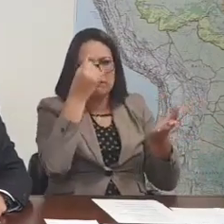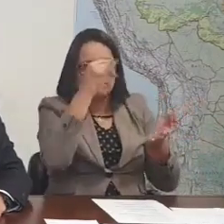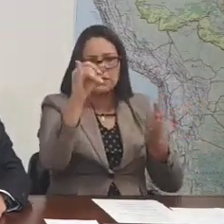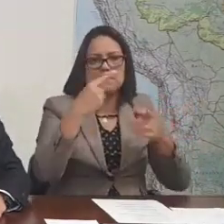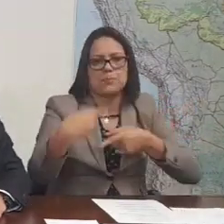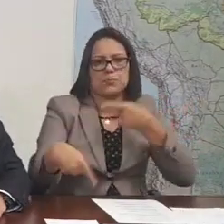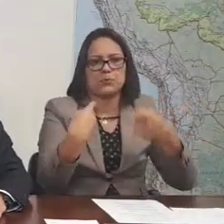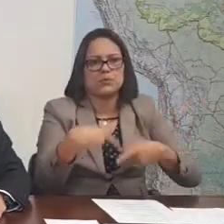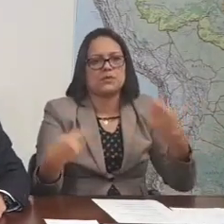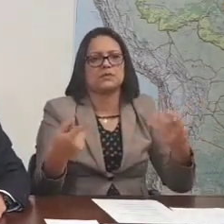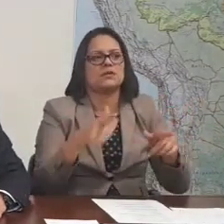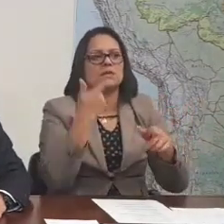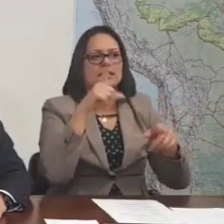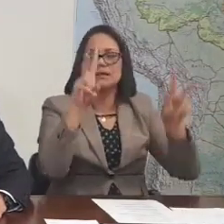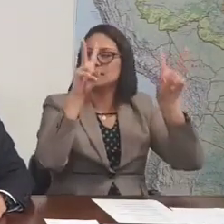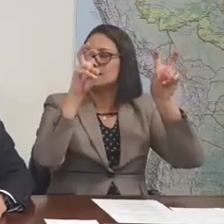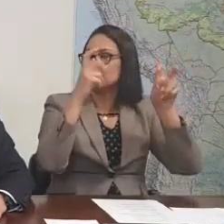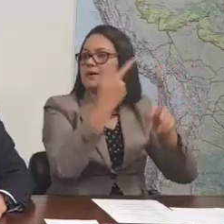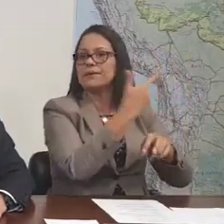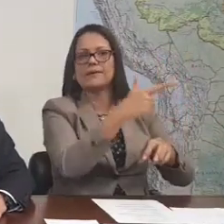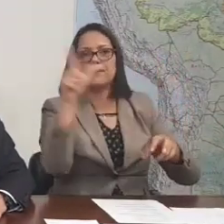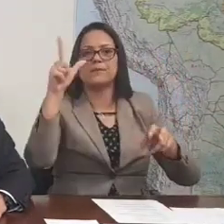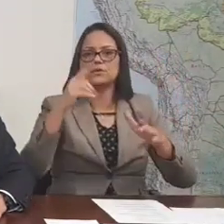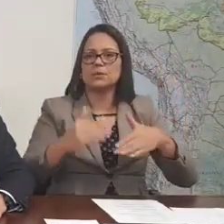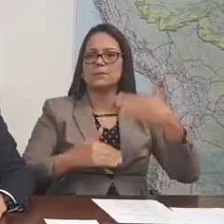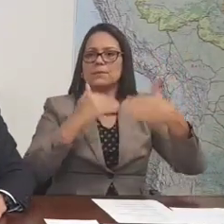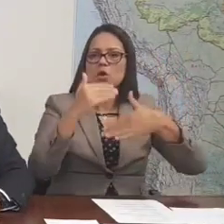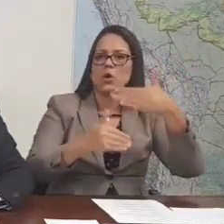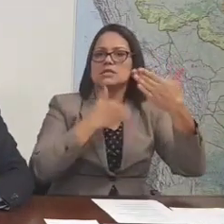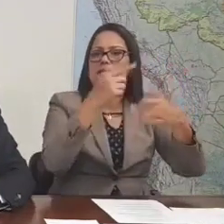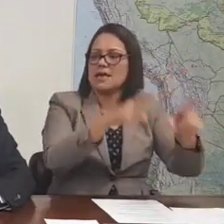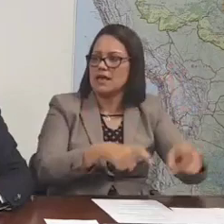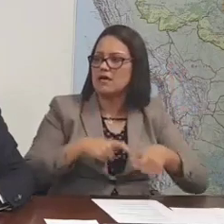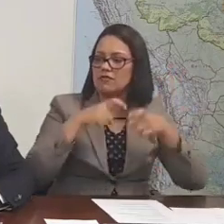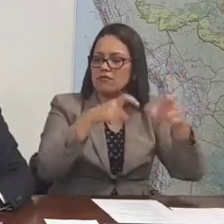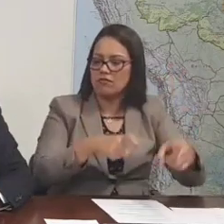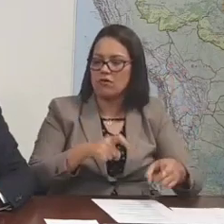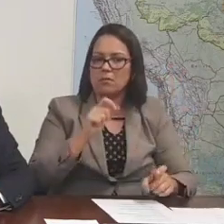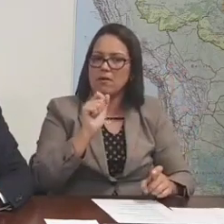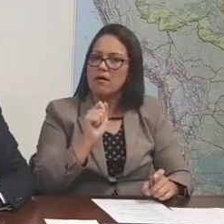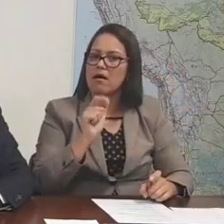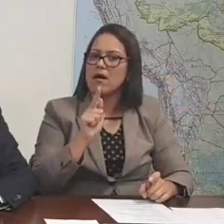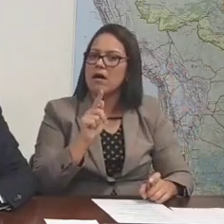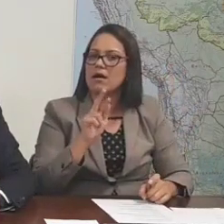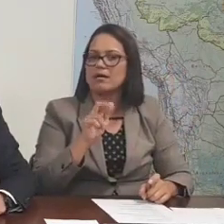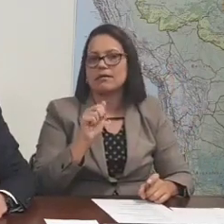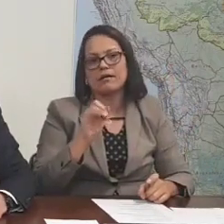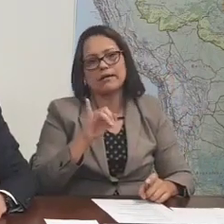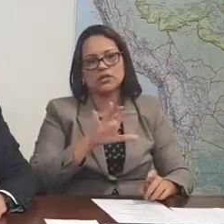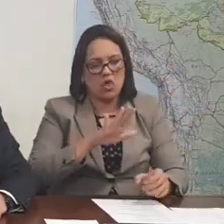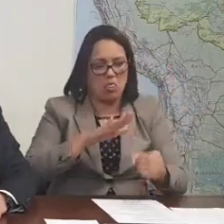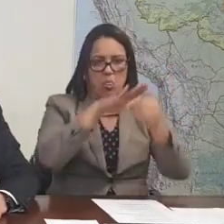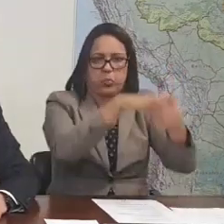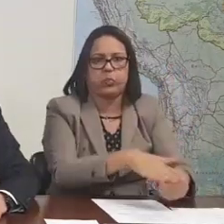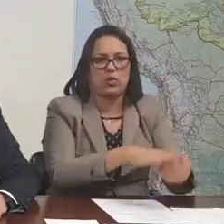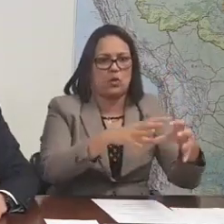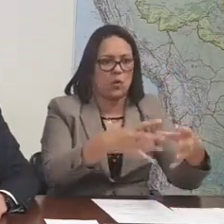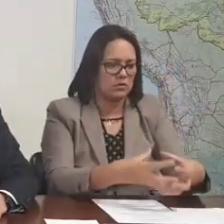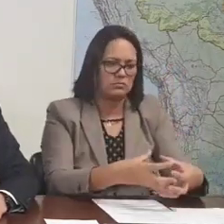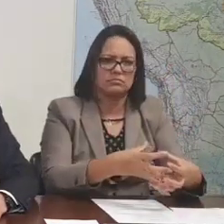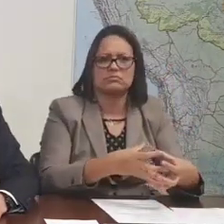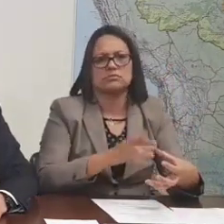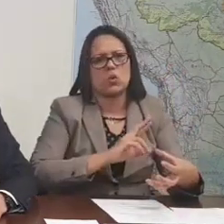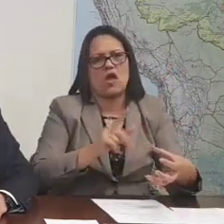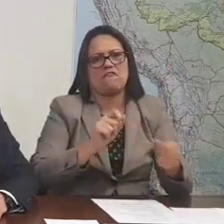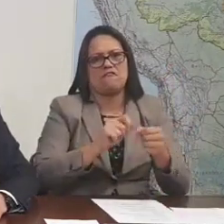Nós estamos em um outro processo de reforma agrária, mais uma colonização agrária sem fazer